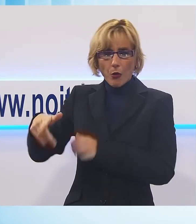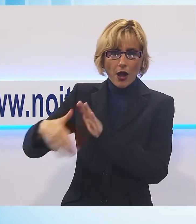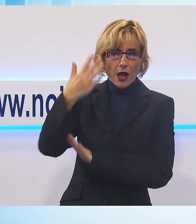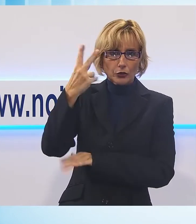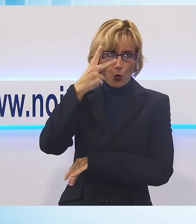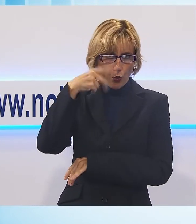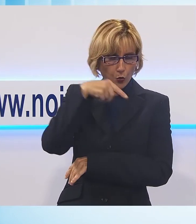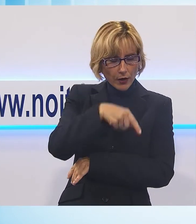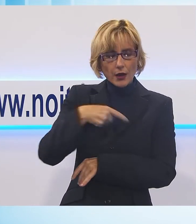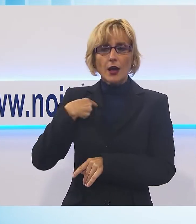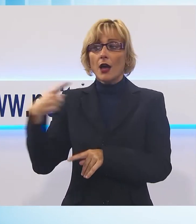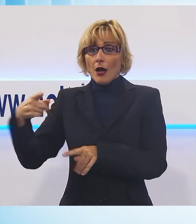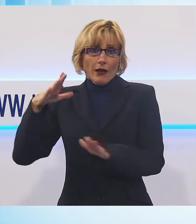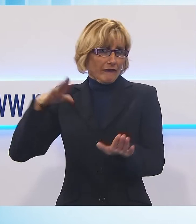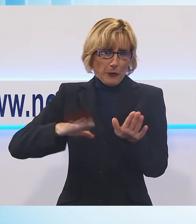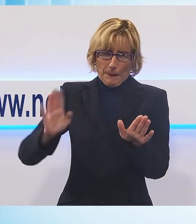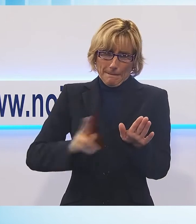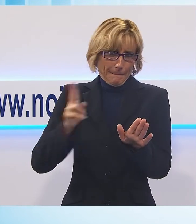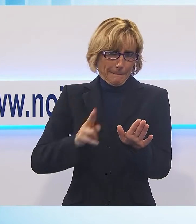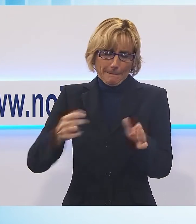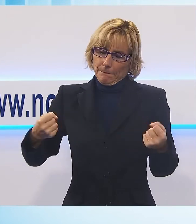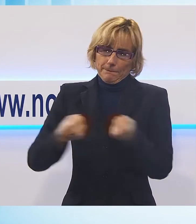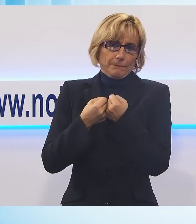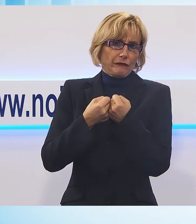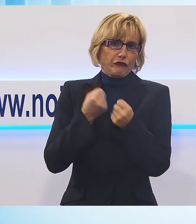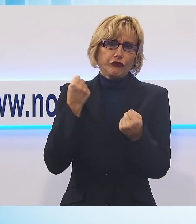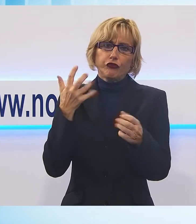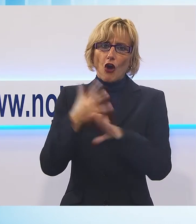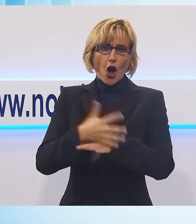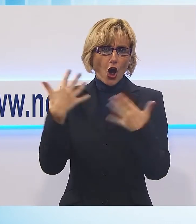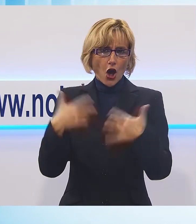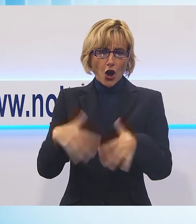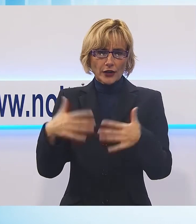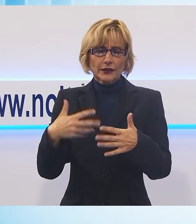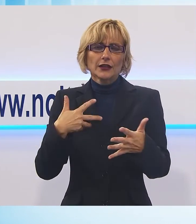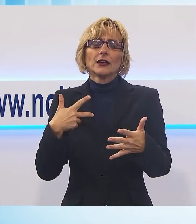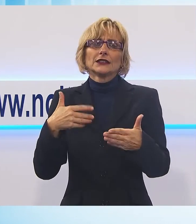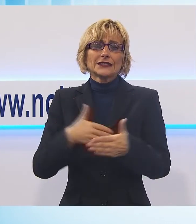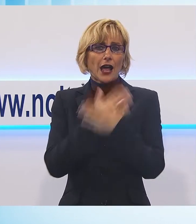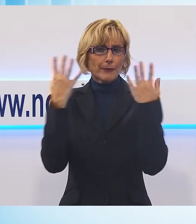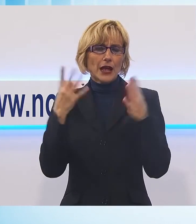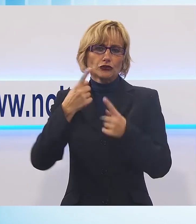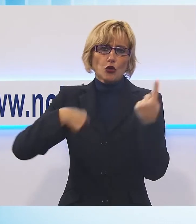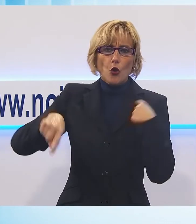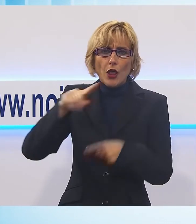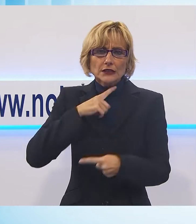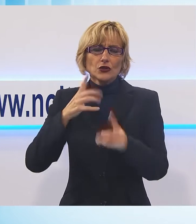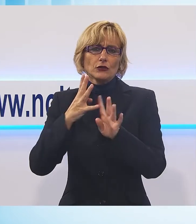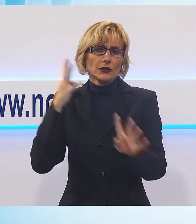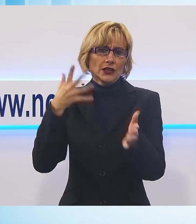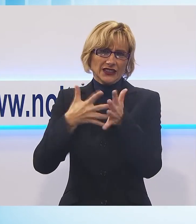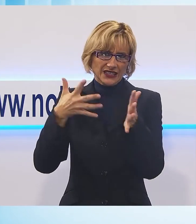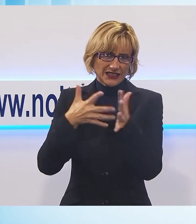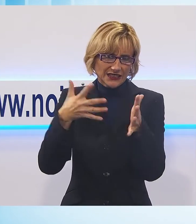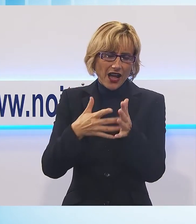direzione Lucca e che non è riuscito ad evitare il violentissimo impatto gravi disagi per tutta la mattinata anche per la circolazione infatti per effettuare gli